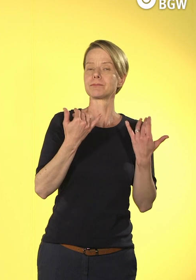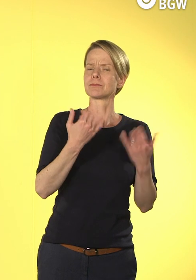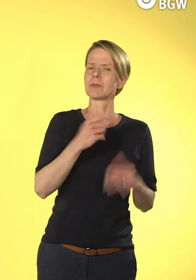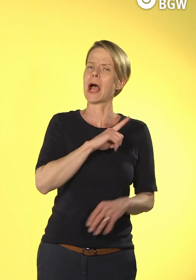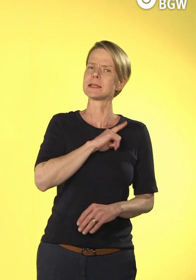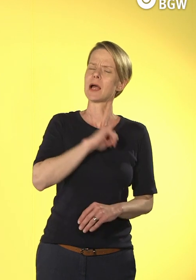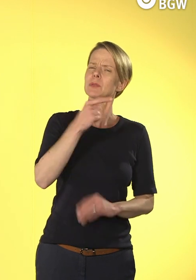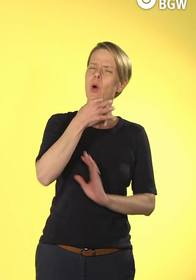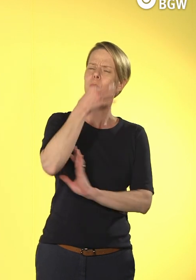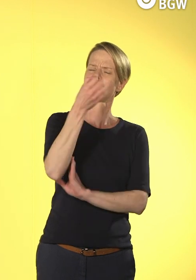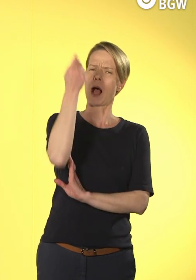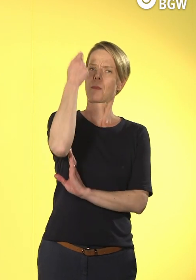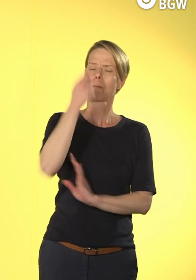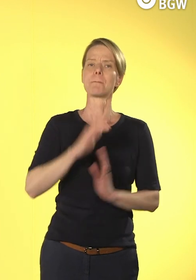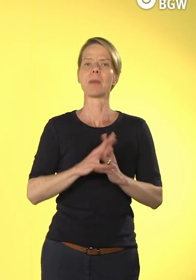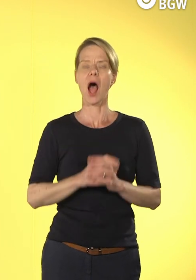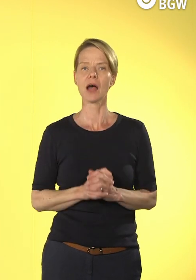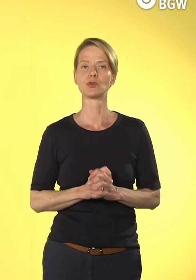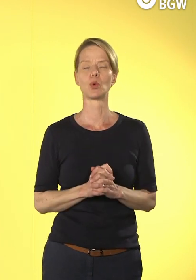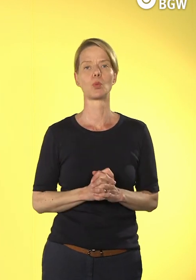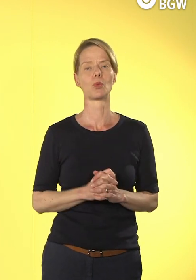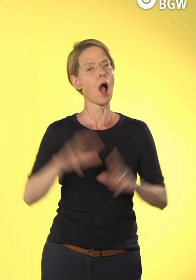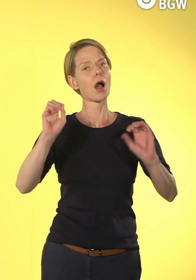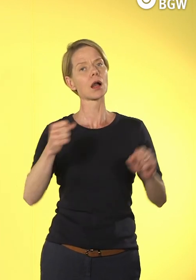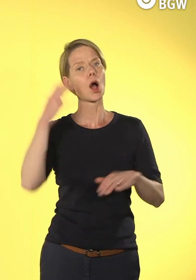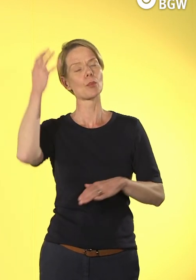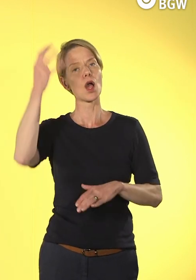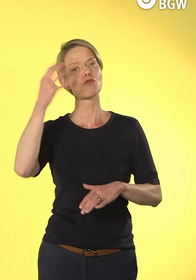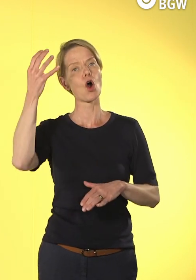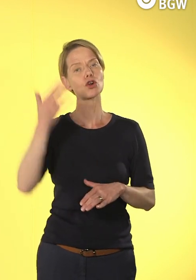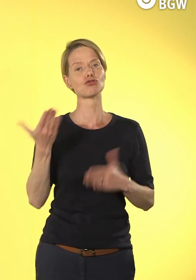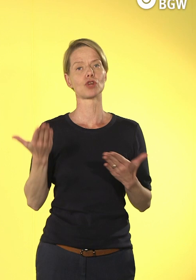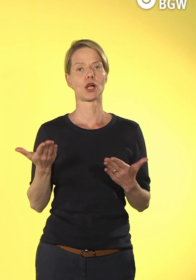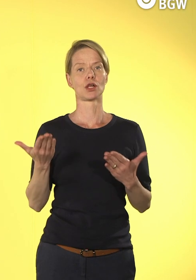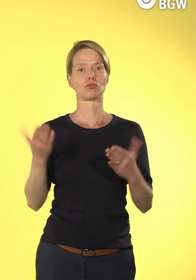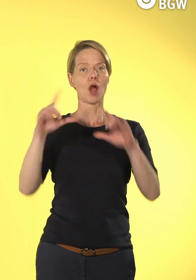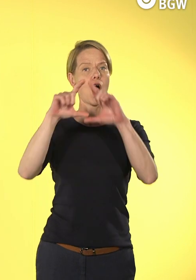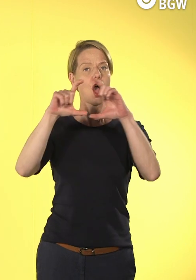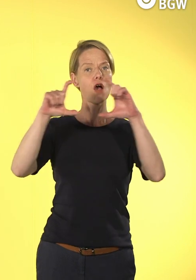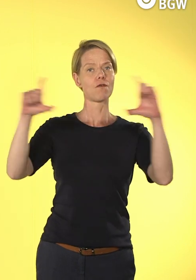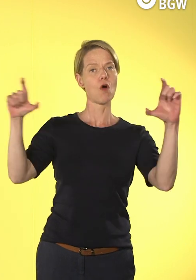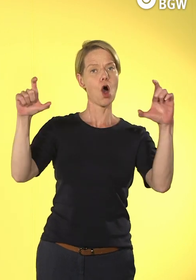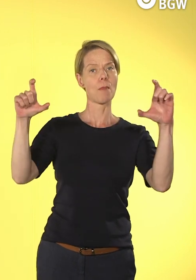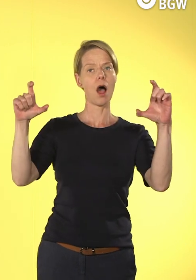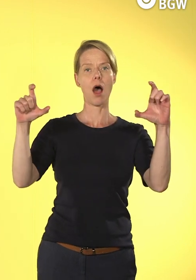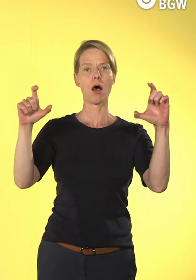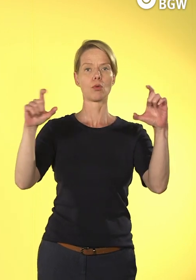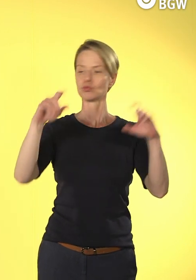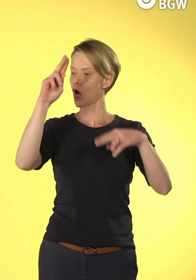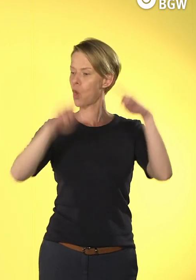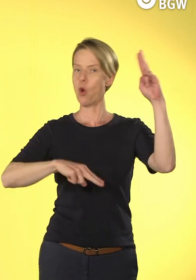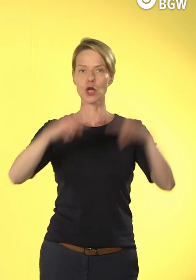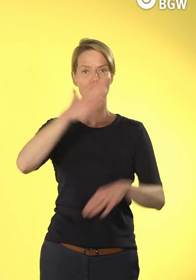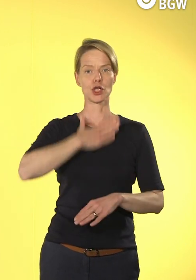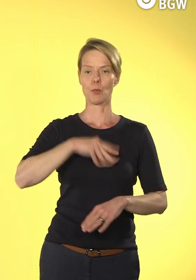Also ich denke, wenn man so ein Unternehmen hat, dann gibt es ja so ungefähr so viele Haltungen, wie es auch Mitarbeiter gibt, könnte ich mir